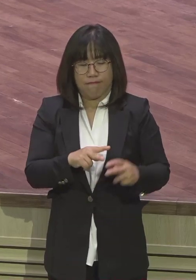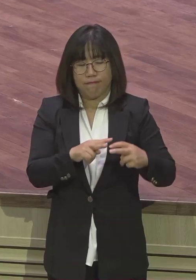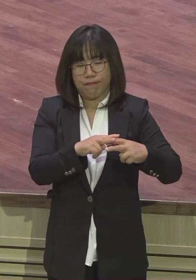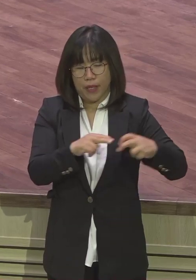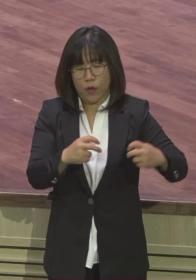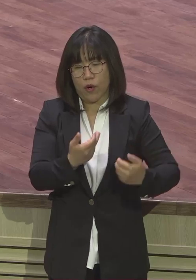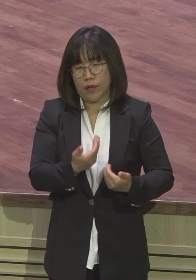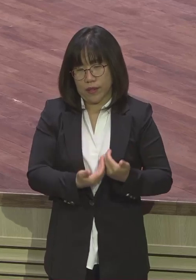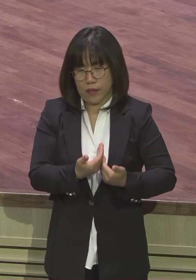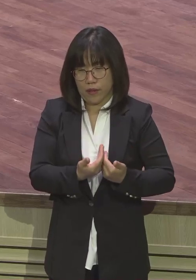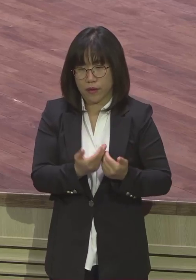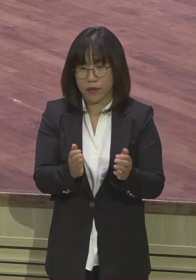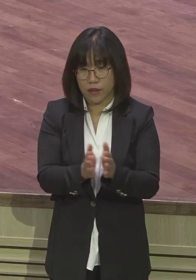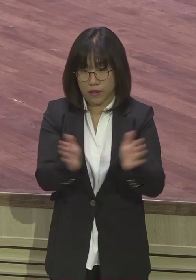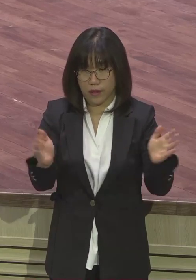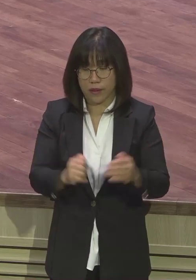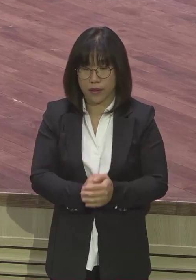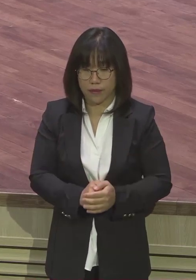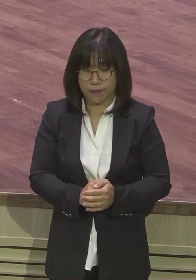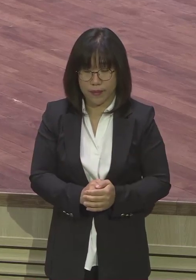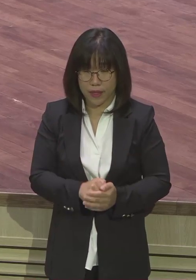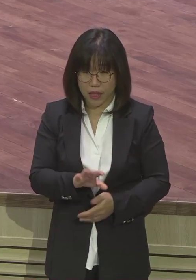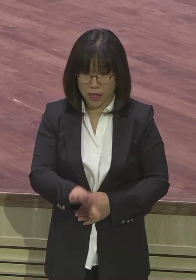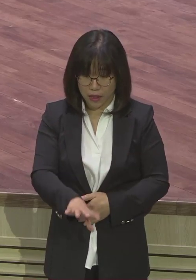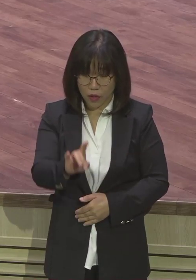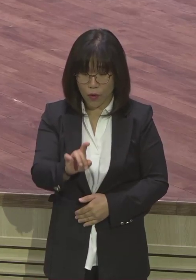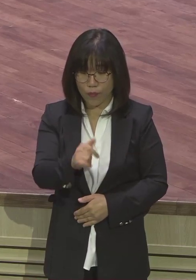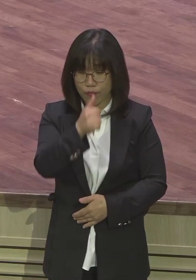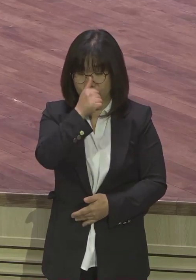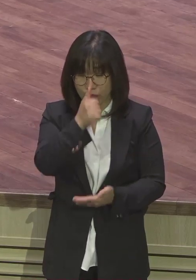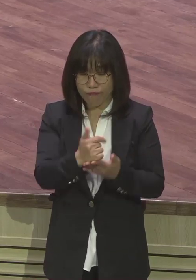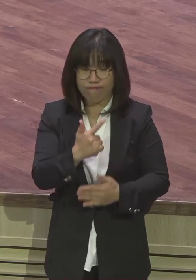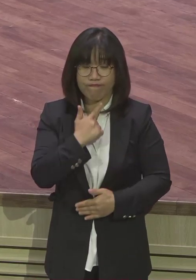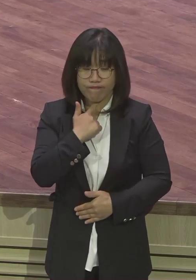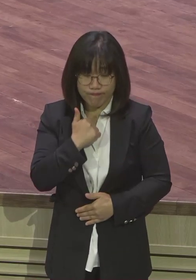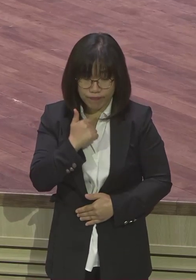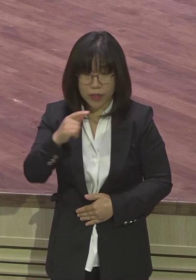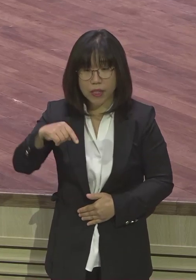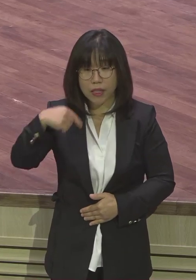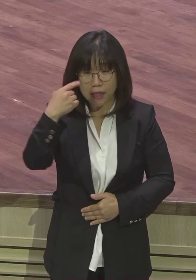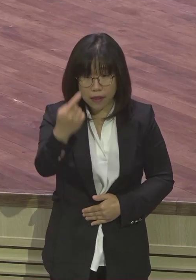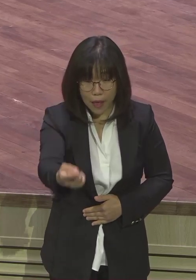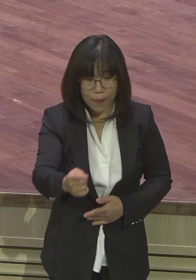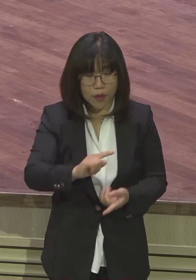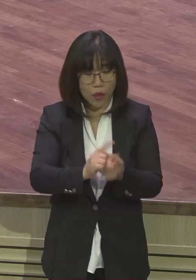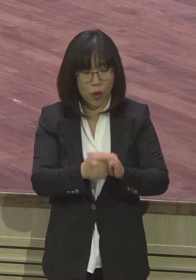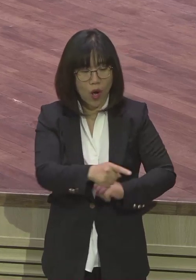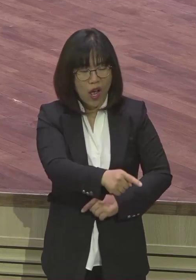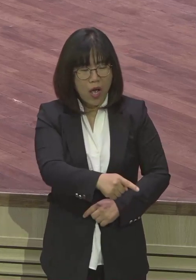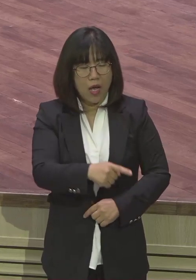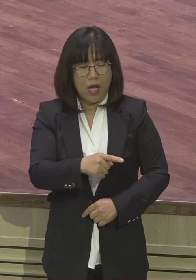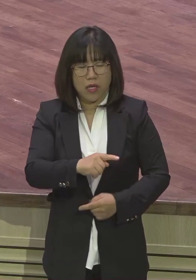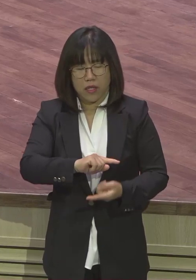범죄한 것도 잘못이지만 범죄한 이후에 이들의 모습은 서로 모여 책임져요.